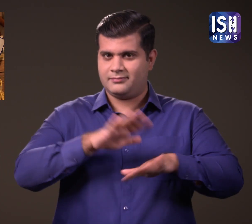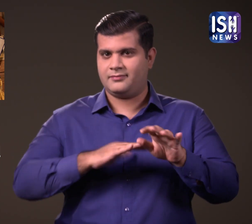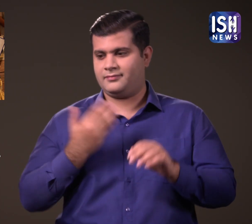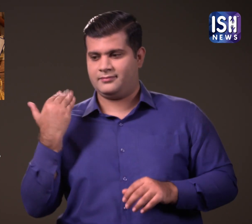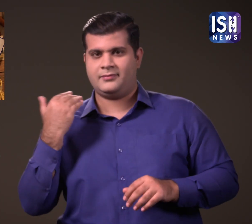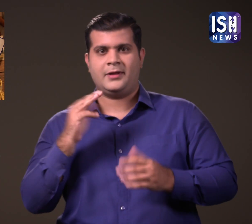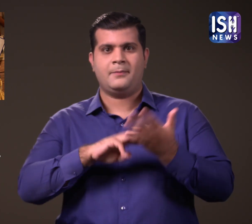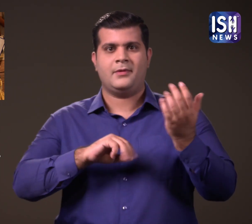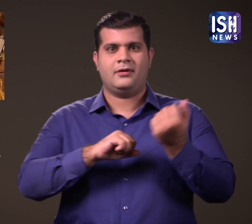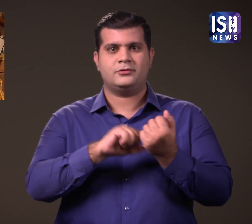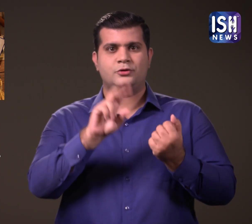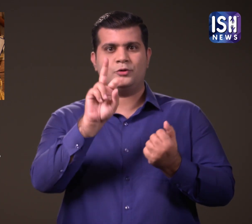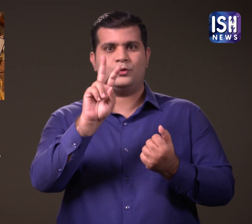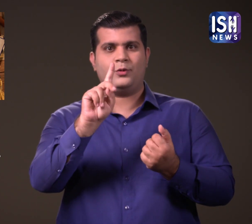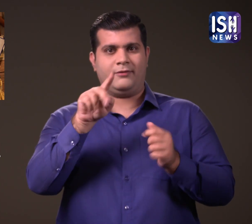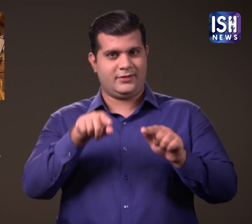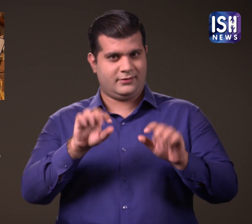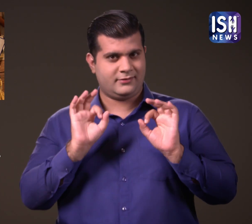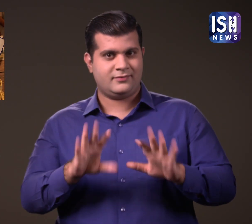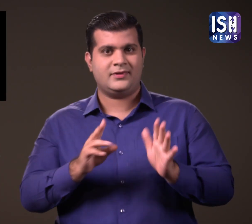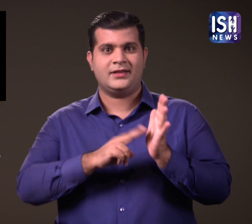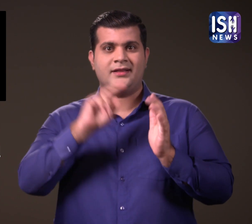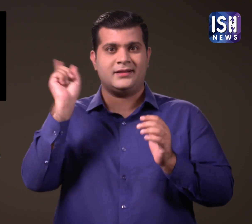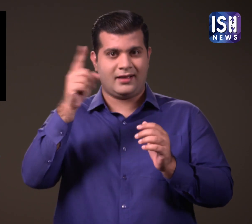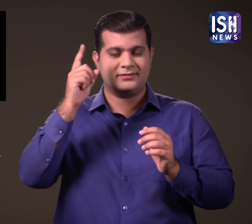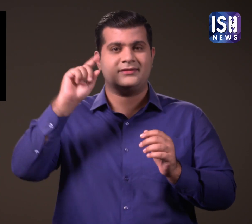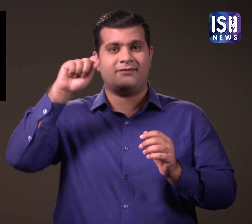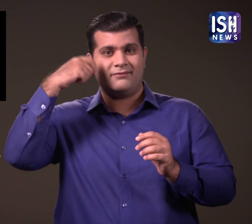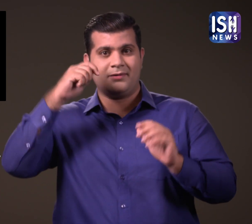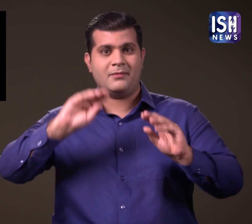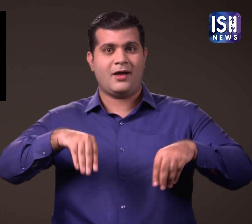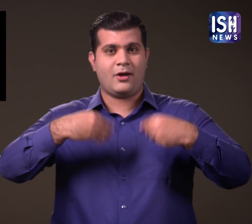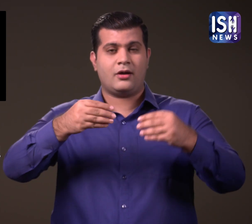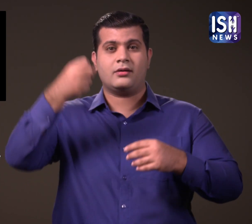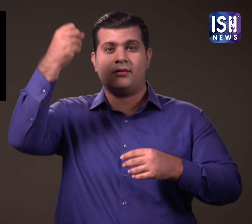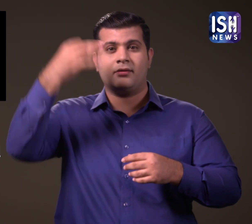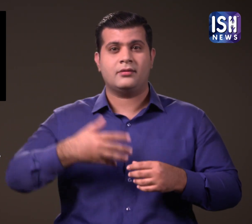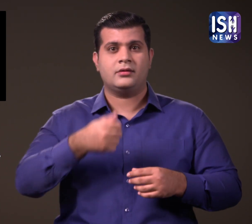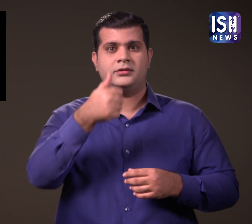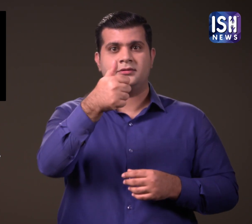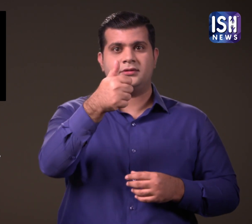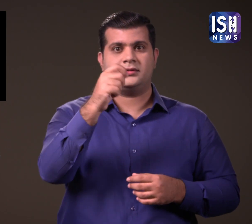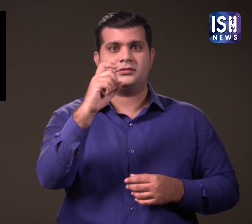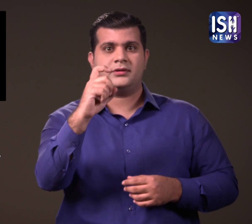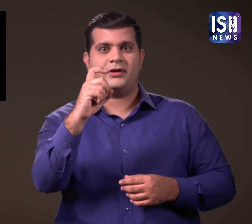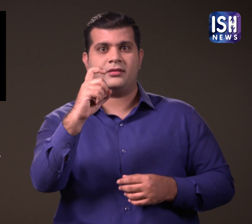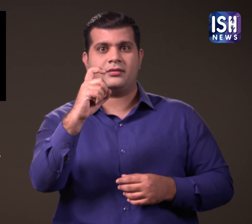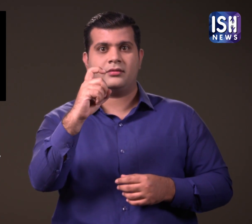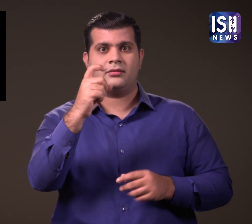16 सत्वे राष्ट्य फिल्म पुरस्कार इस साल मार्च में होने थे, लेकिन महामारी के कारण स्थागित कर दिये